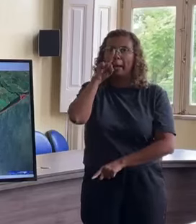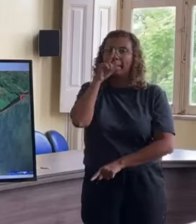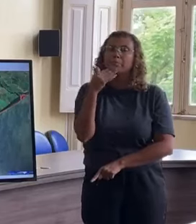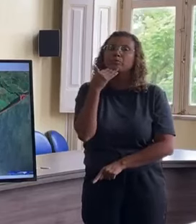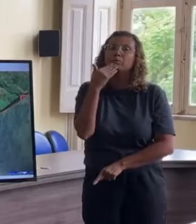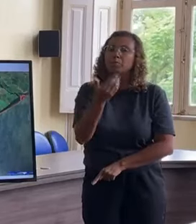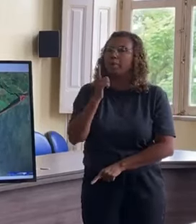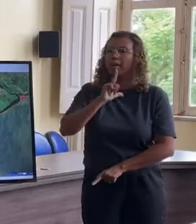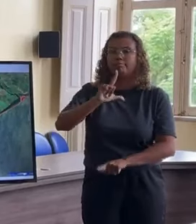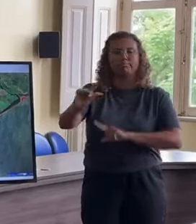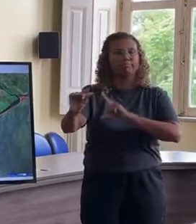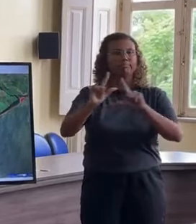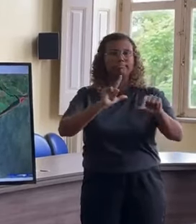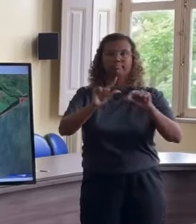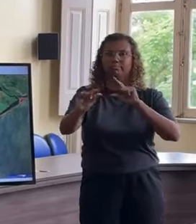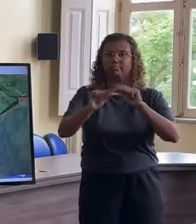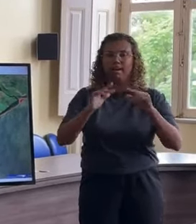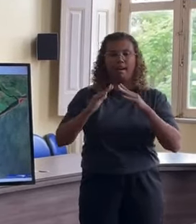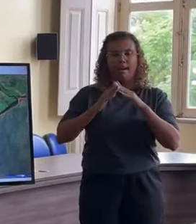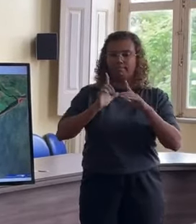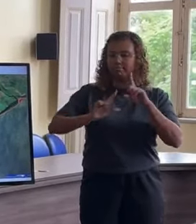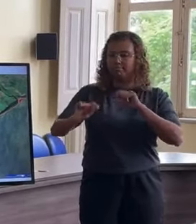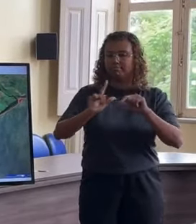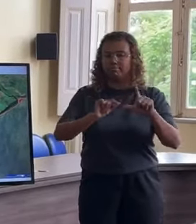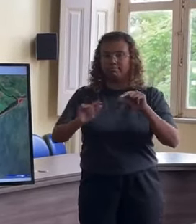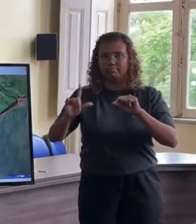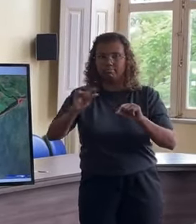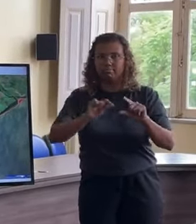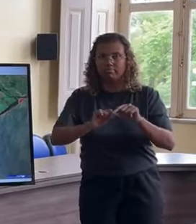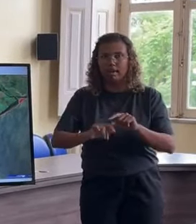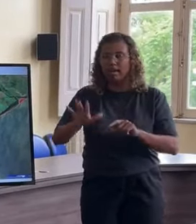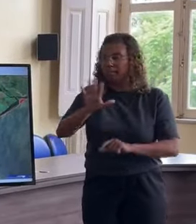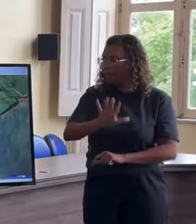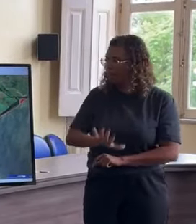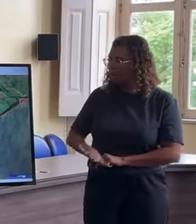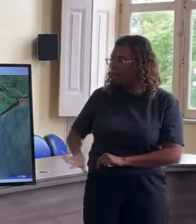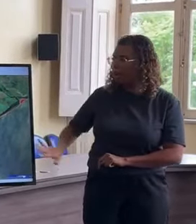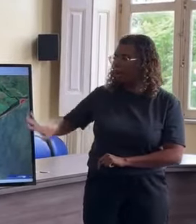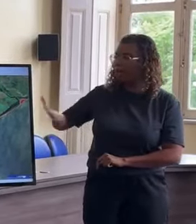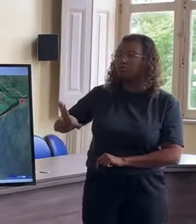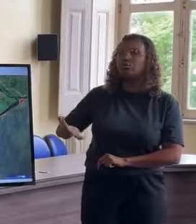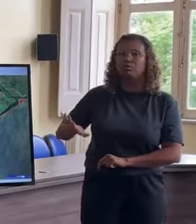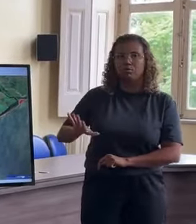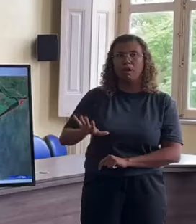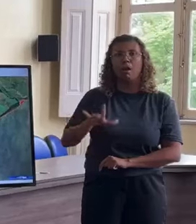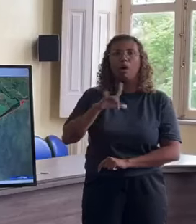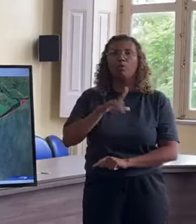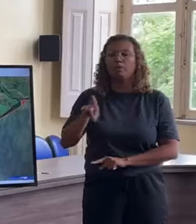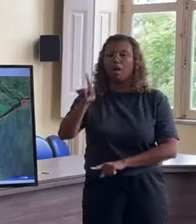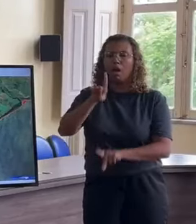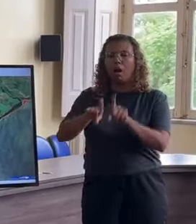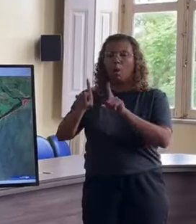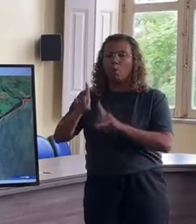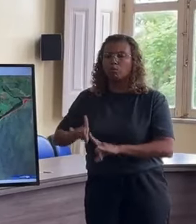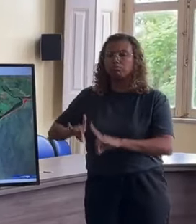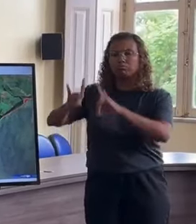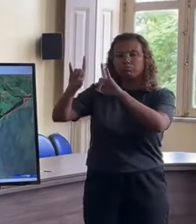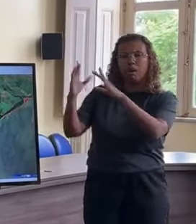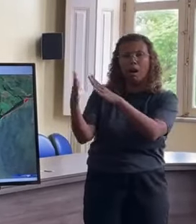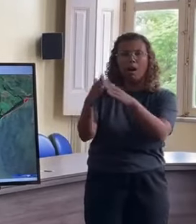Isso nessa região aqui, na Marina Ilha Verde, toda essa parte aqui tem alguns condomínios.